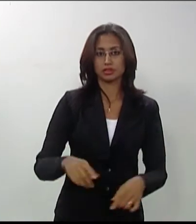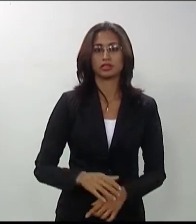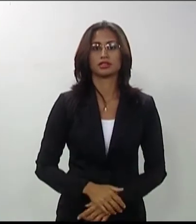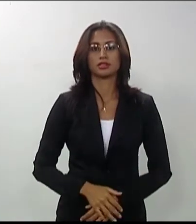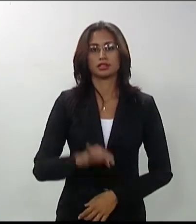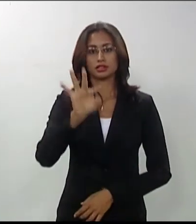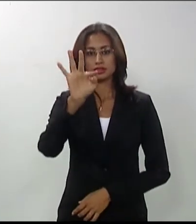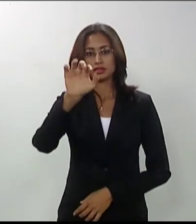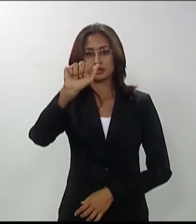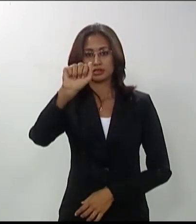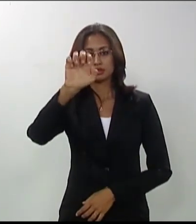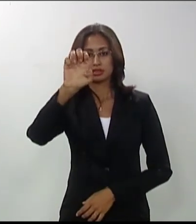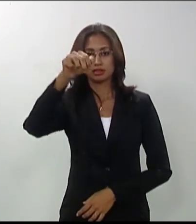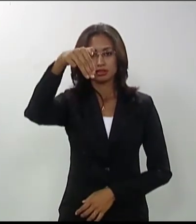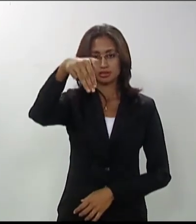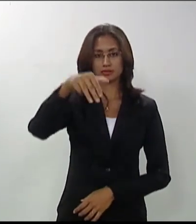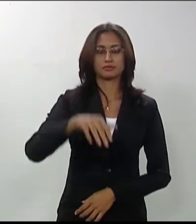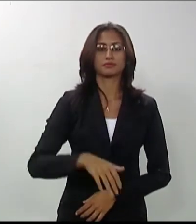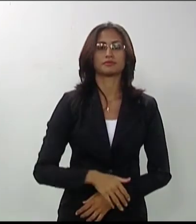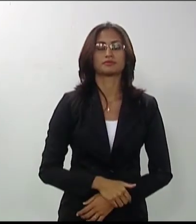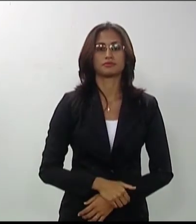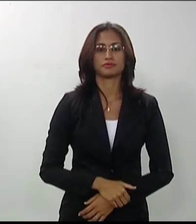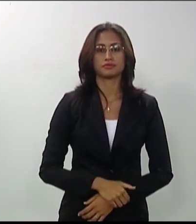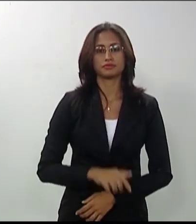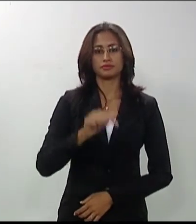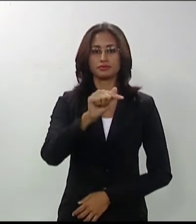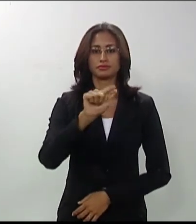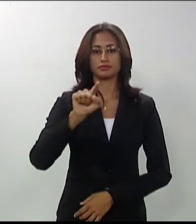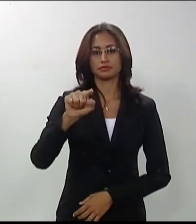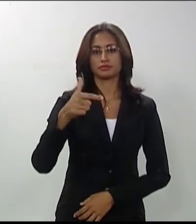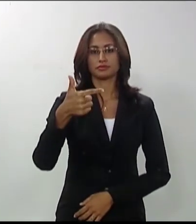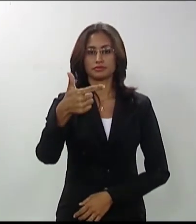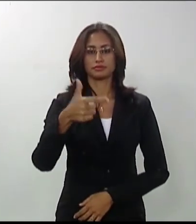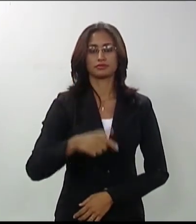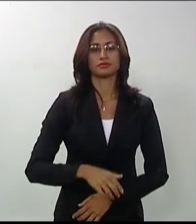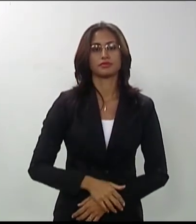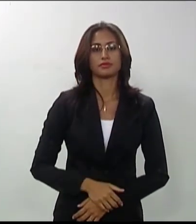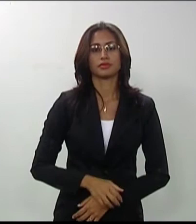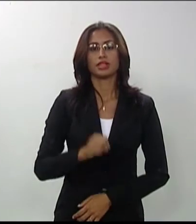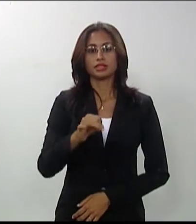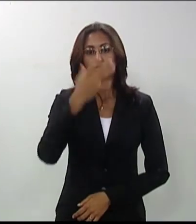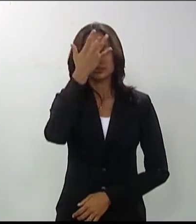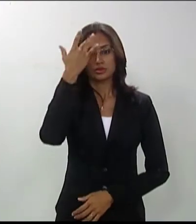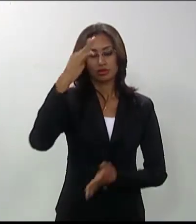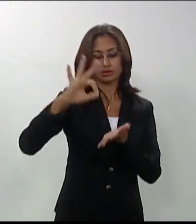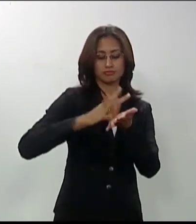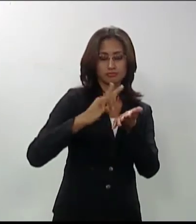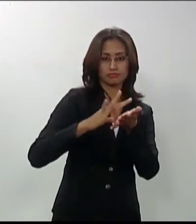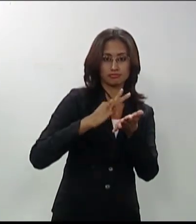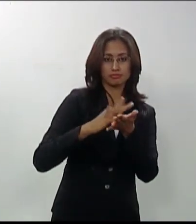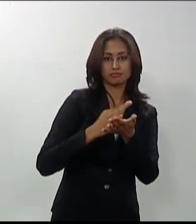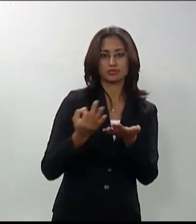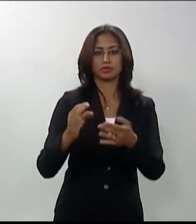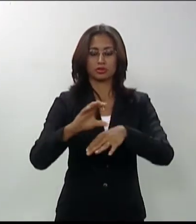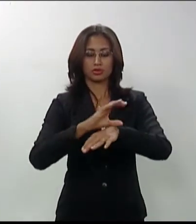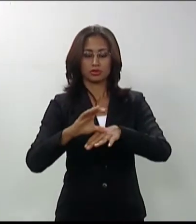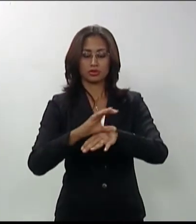solicitar a inscrição do PSV 2013 para o curso de música, o candidato se inscreverá automaticamente para submeter-se ao TAEM.